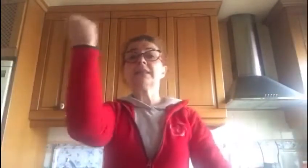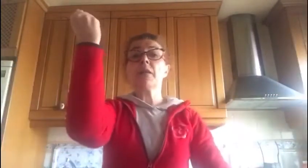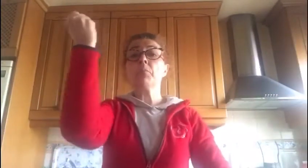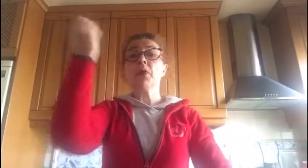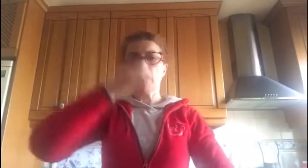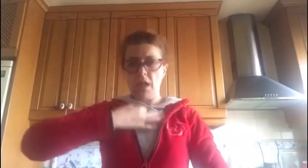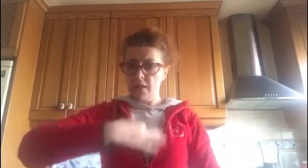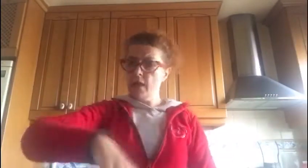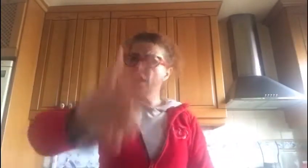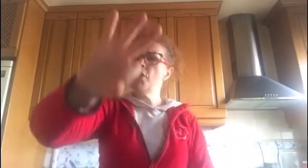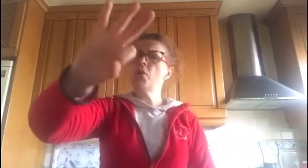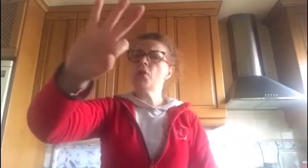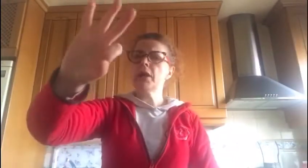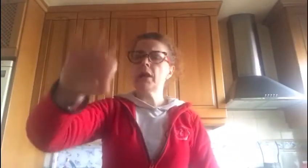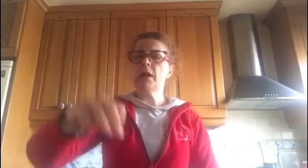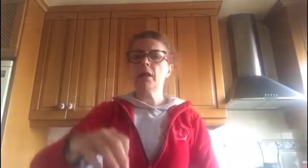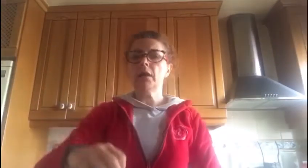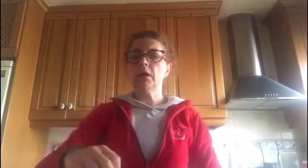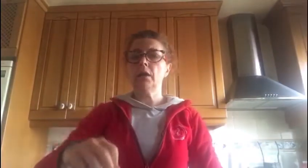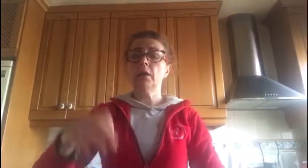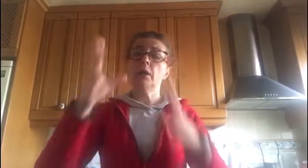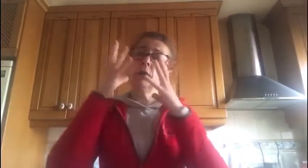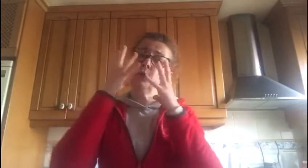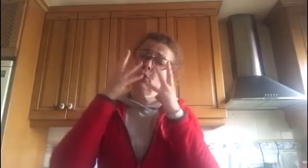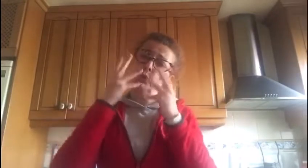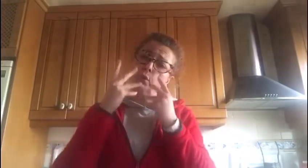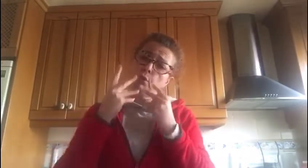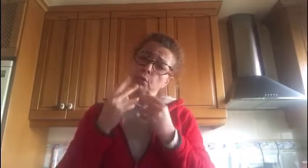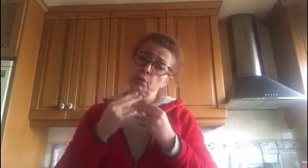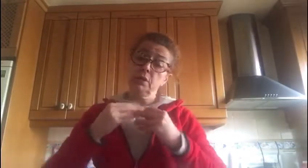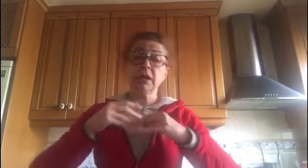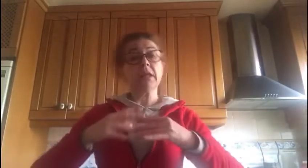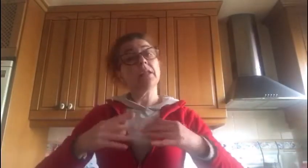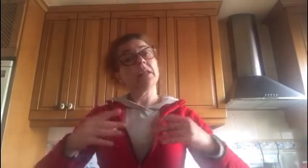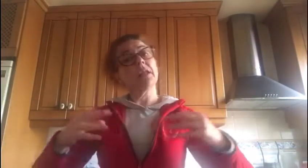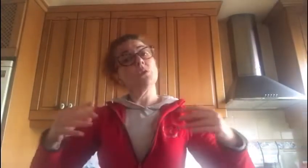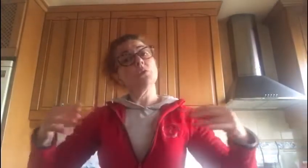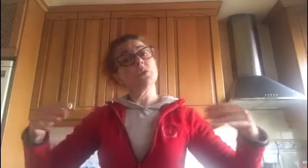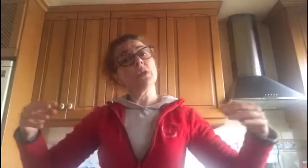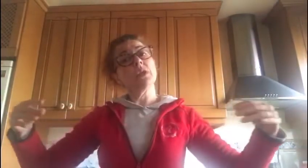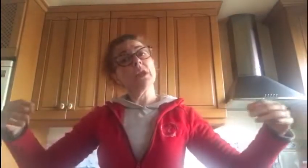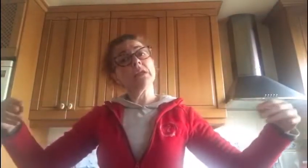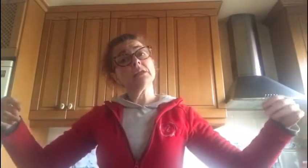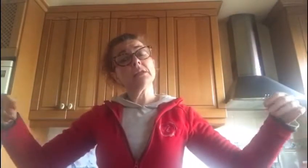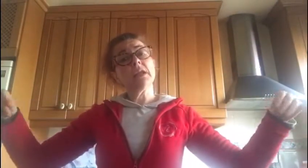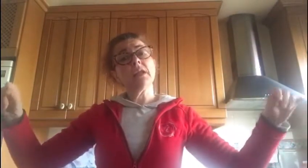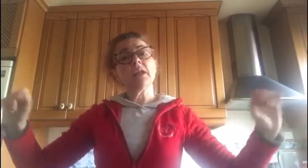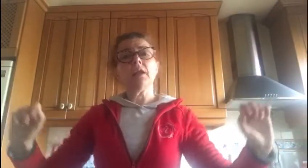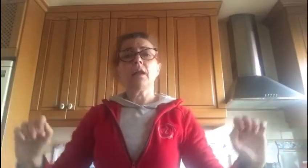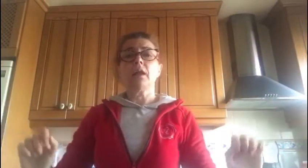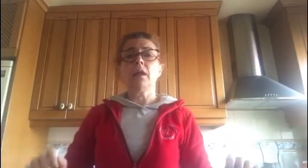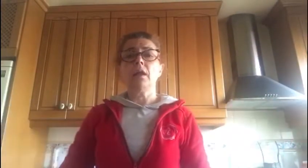se puede lograr Que la tristeza algún día se irá